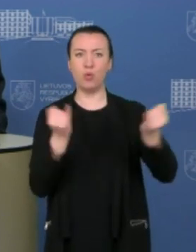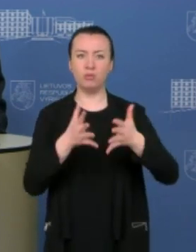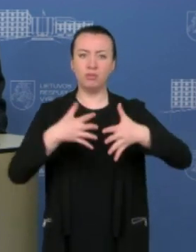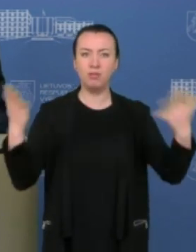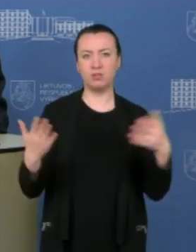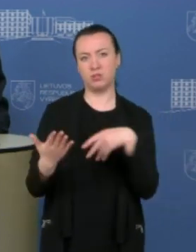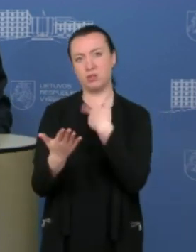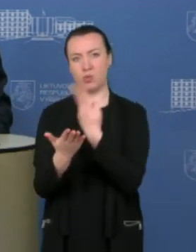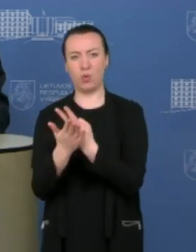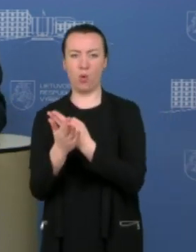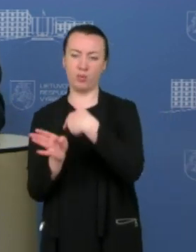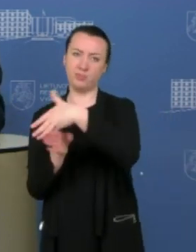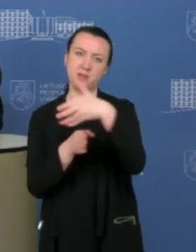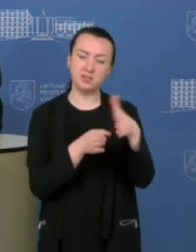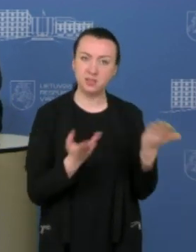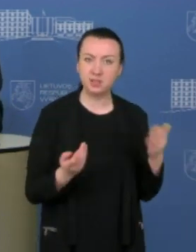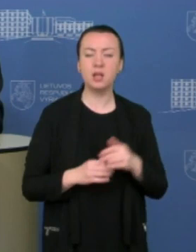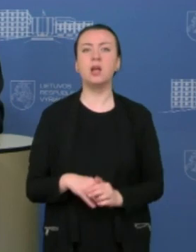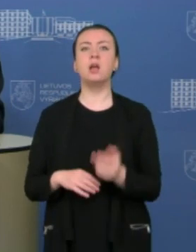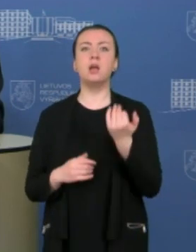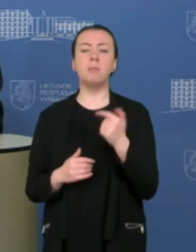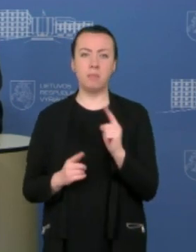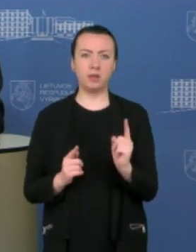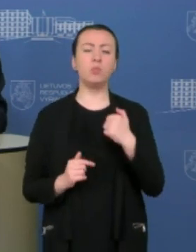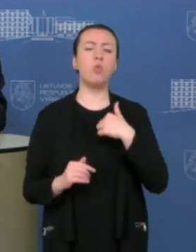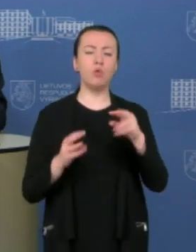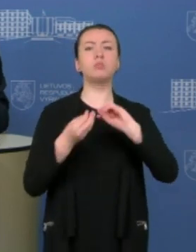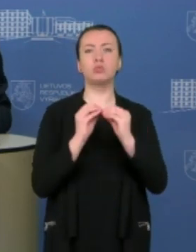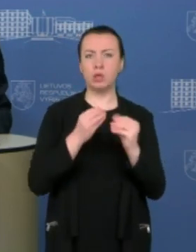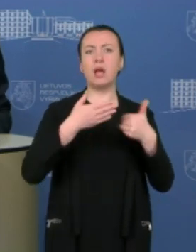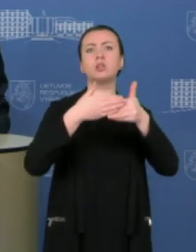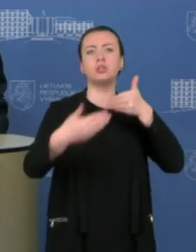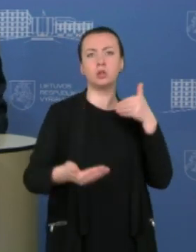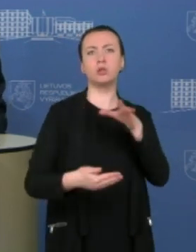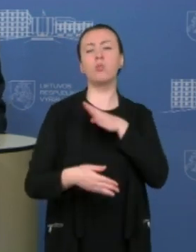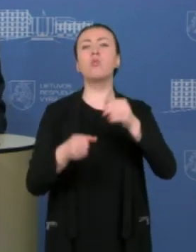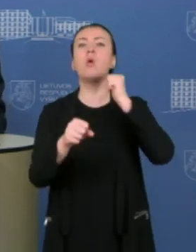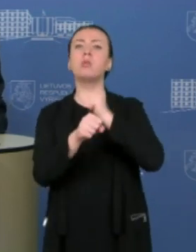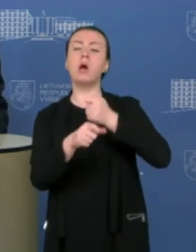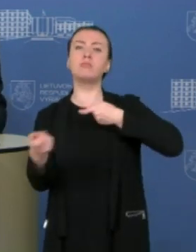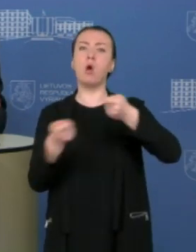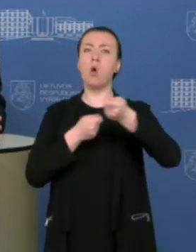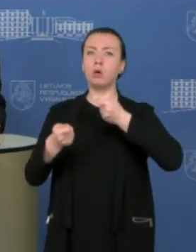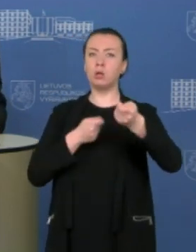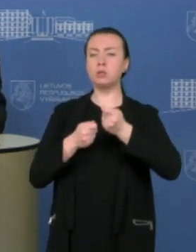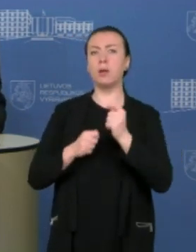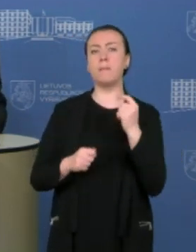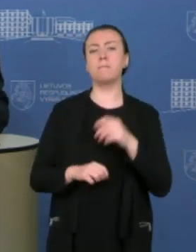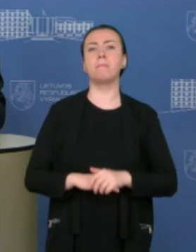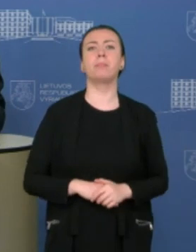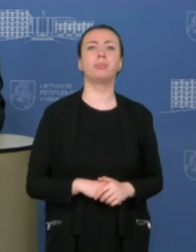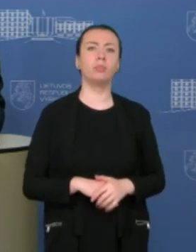pasiekti visus, tačiau tam ir buvome sutarę, ir buvo darbas organizuotas per penkis